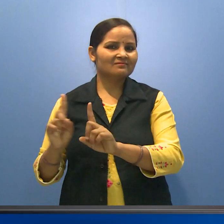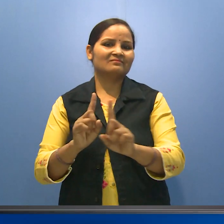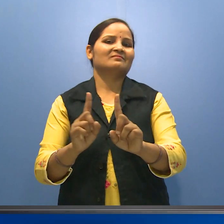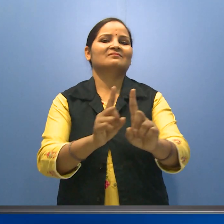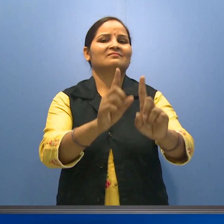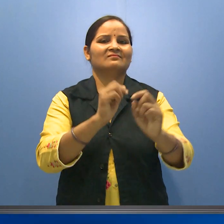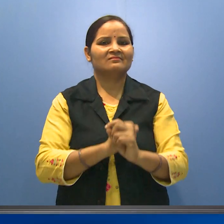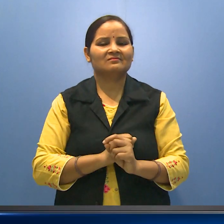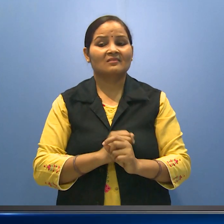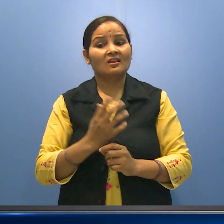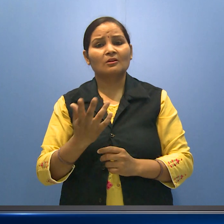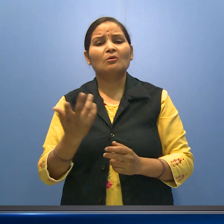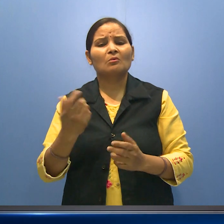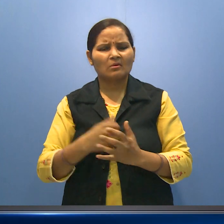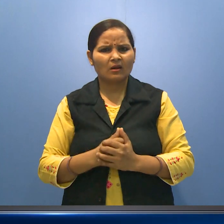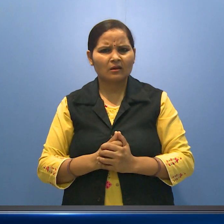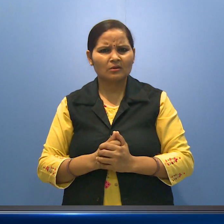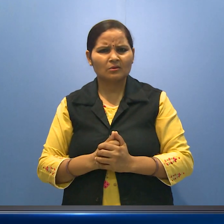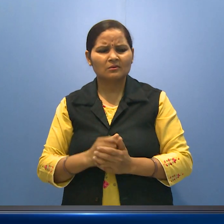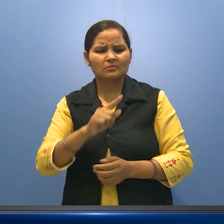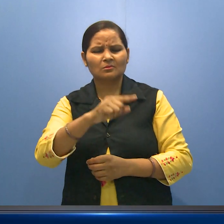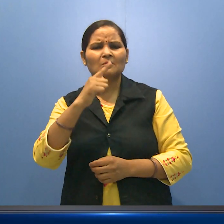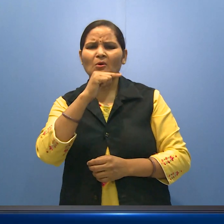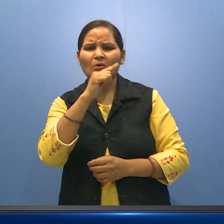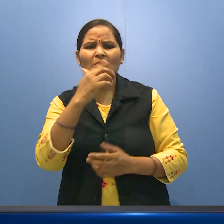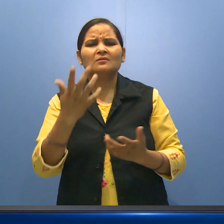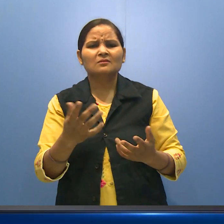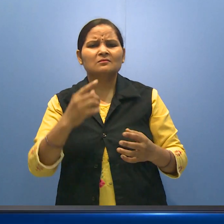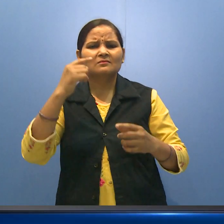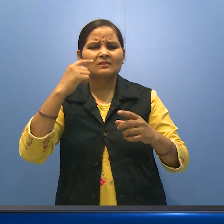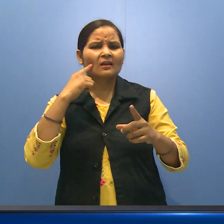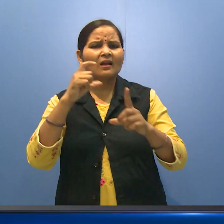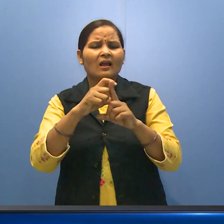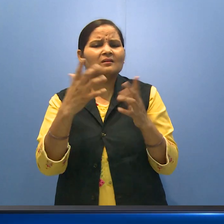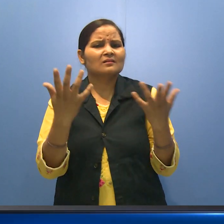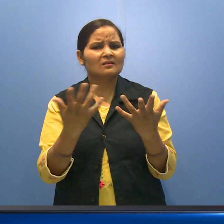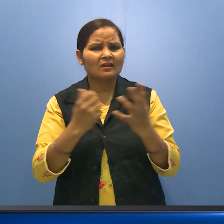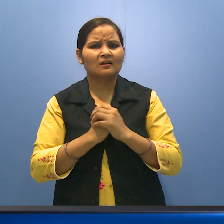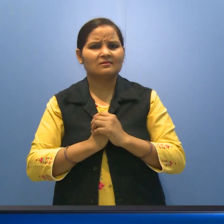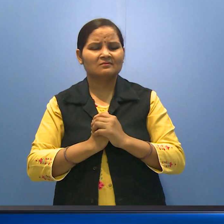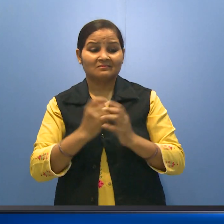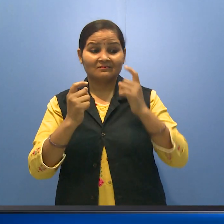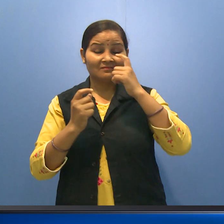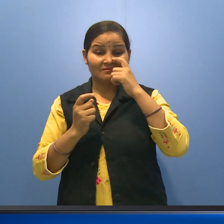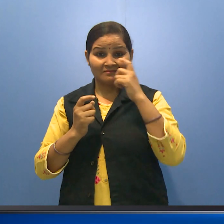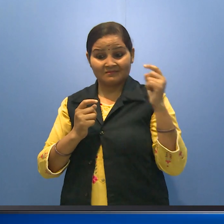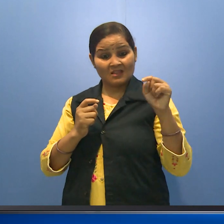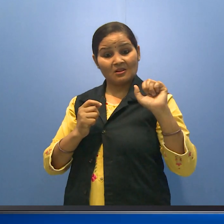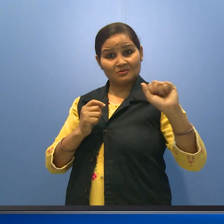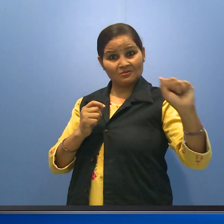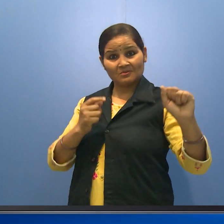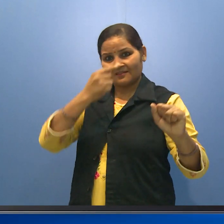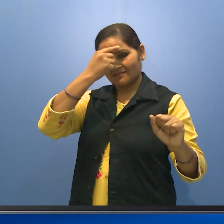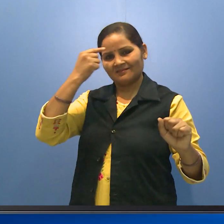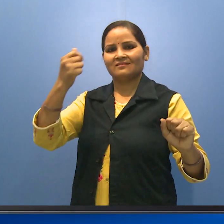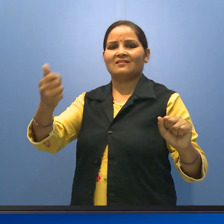चलूँगी, तब उस व्यक्ति ने कहा कि आप कौन हो आपकी पैचान क्या है तो महिला ने कहा कि मैं